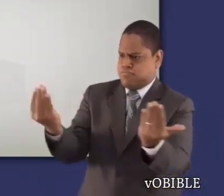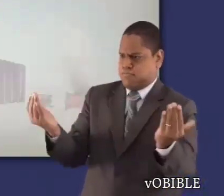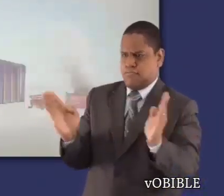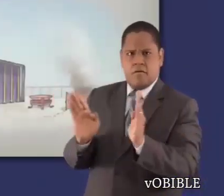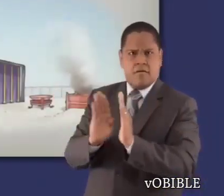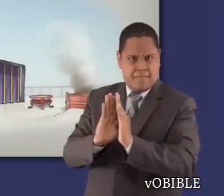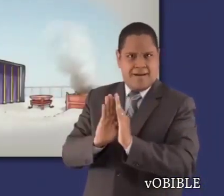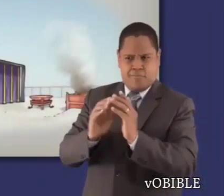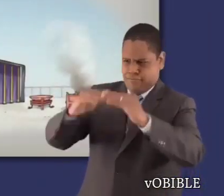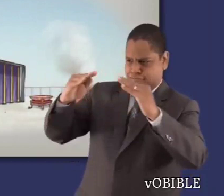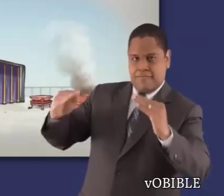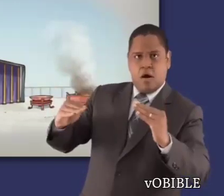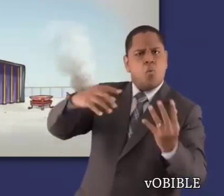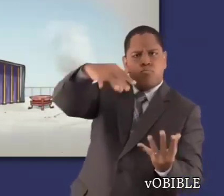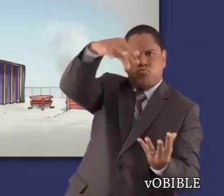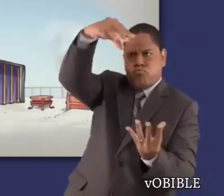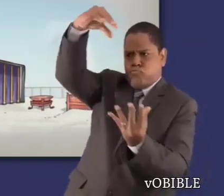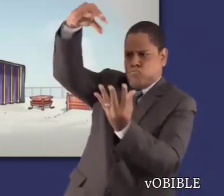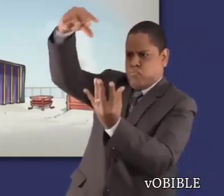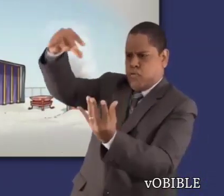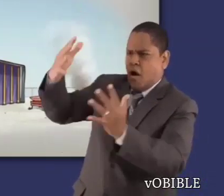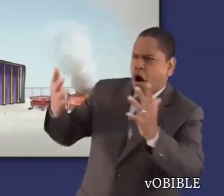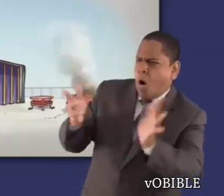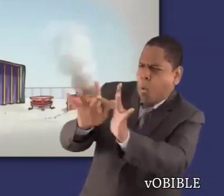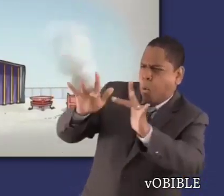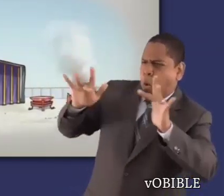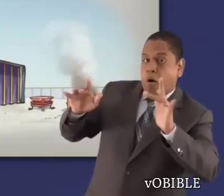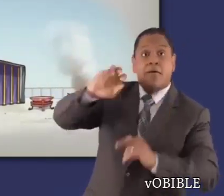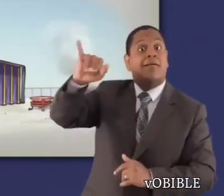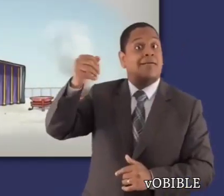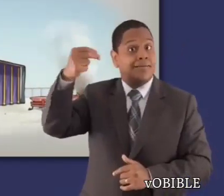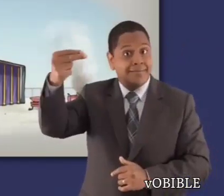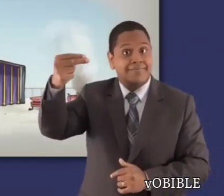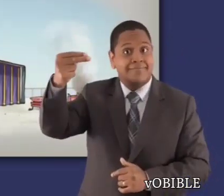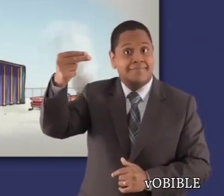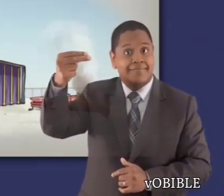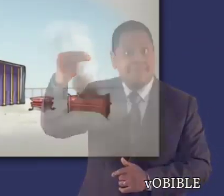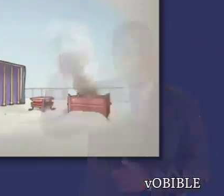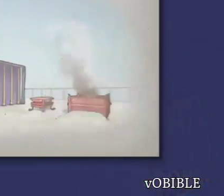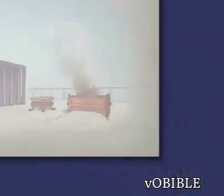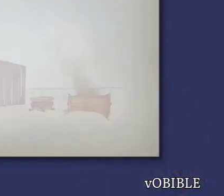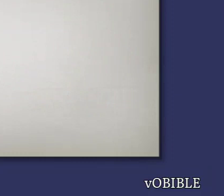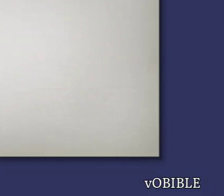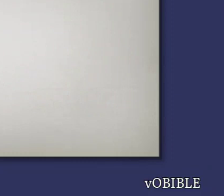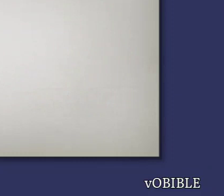cómo la columna de nube cubre todo el tabernáculo y éste se llena de la gloria de Jehová.